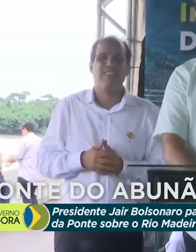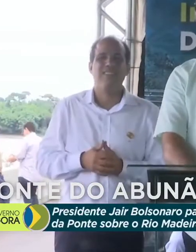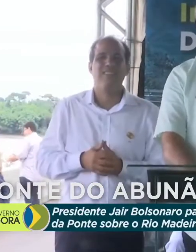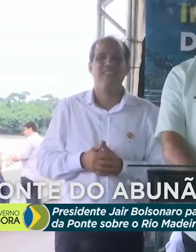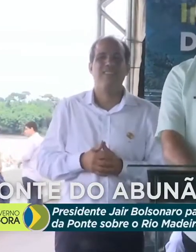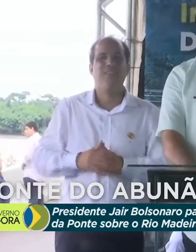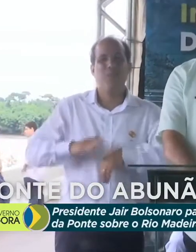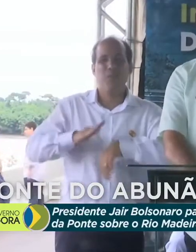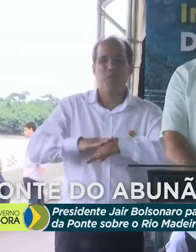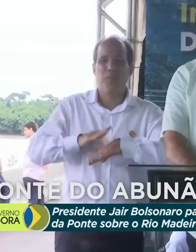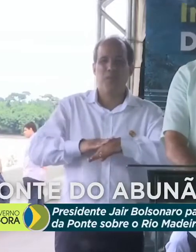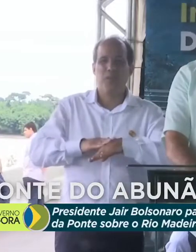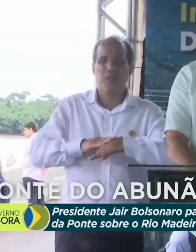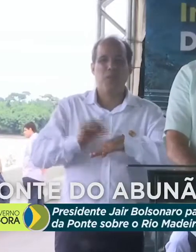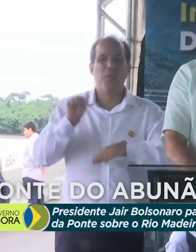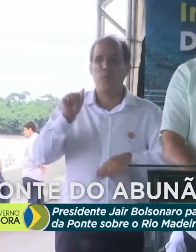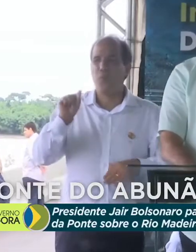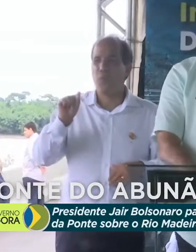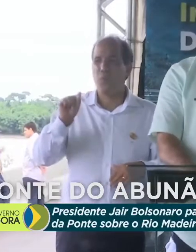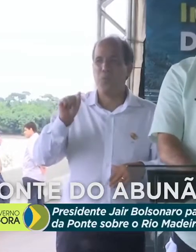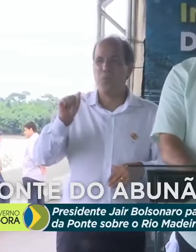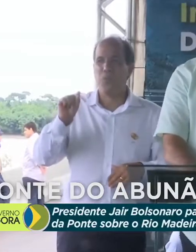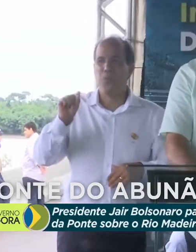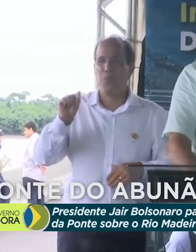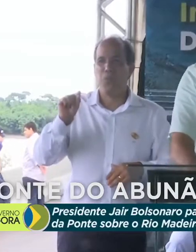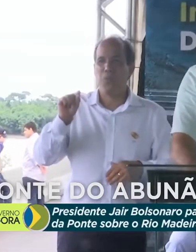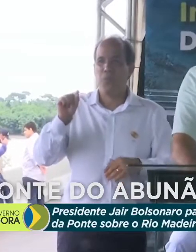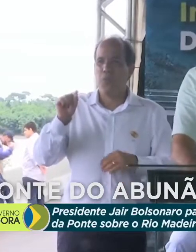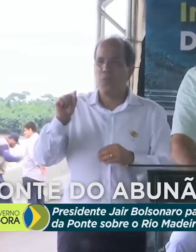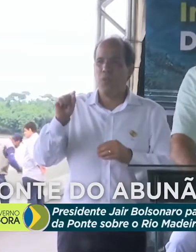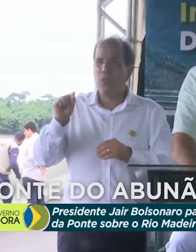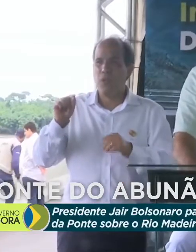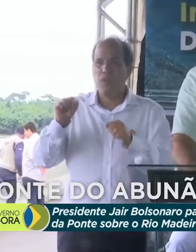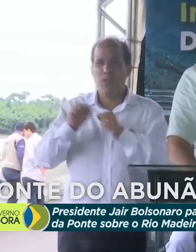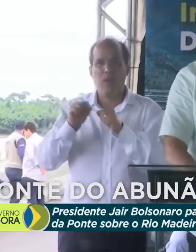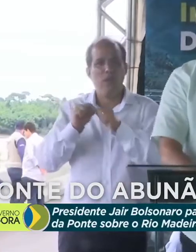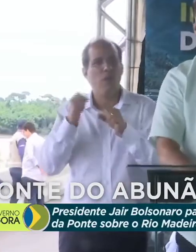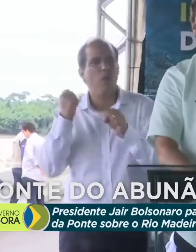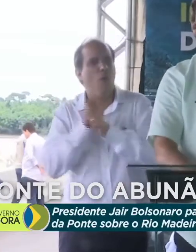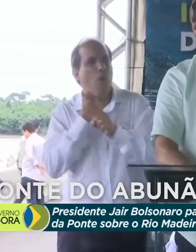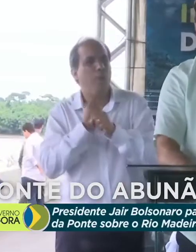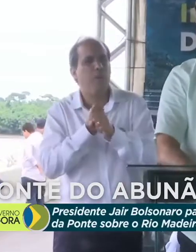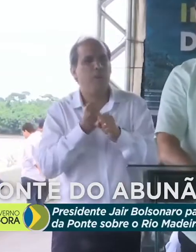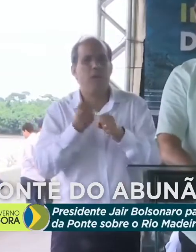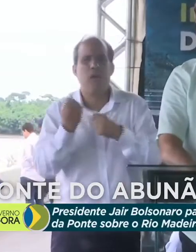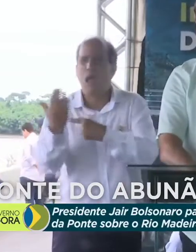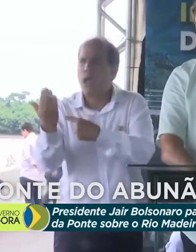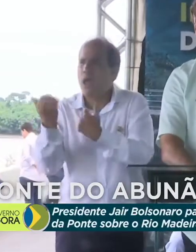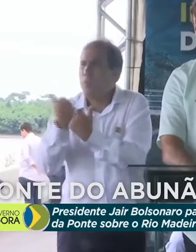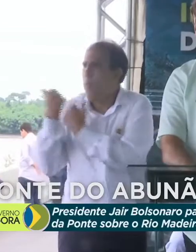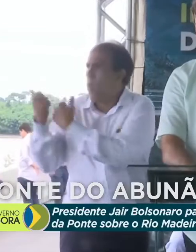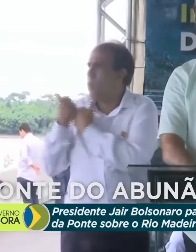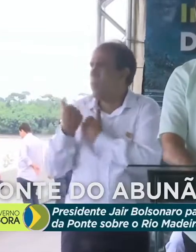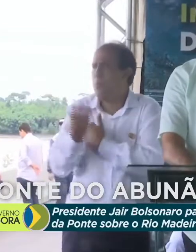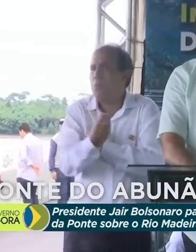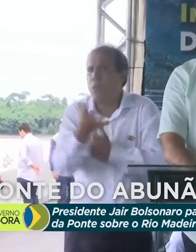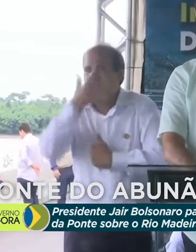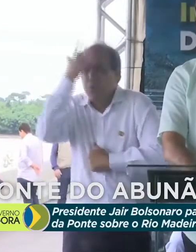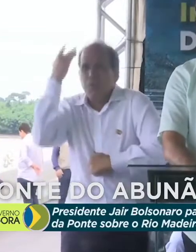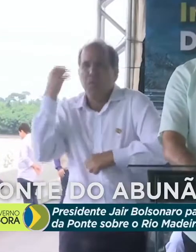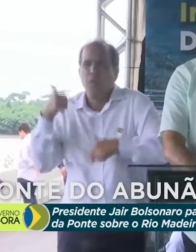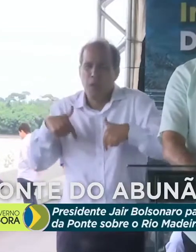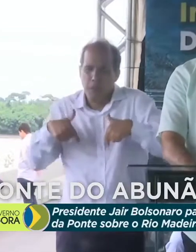momento que nós estamos, com o trabalho de muita gente, unindo o Acre por